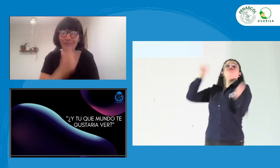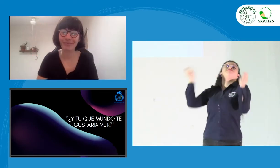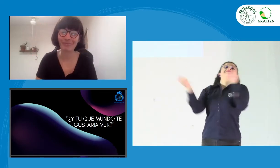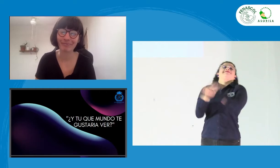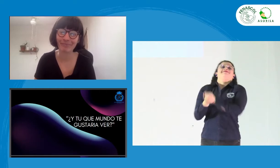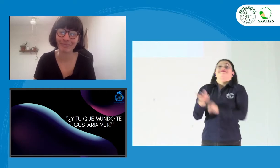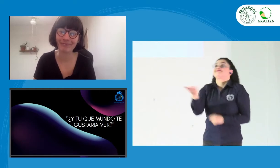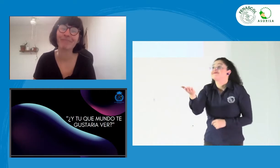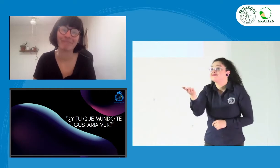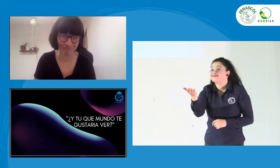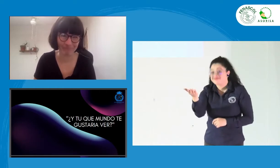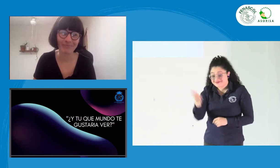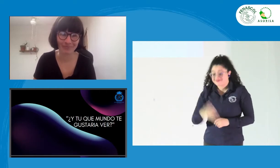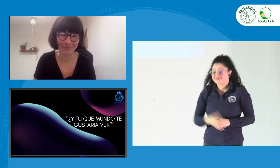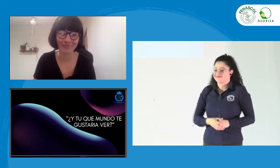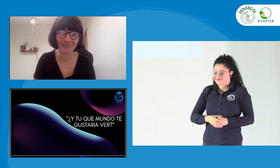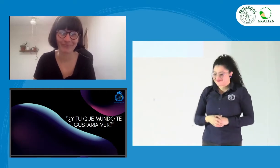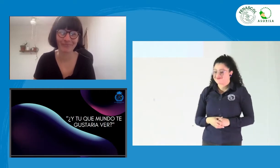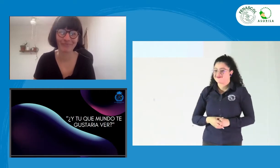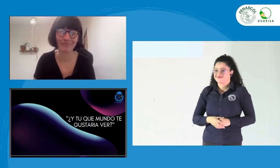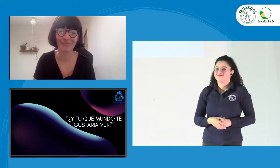lograr sus objetivos en el trabajo que están haciendo.